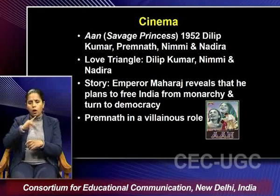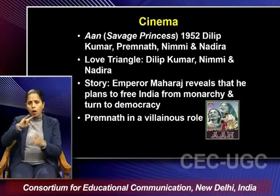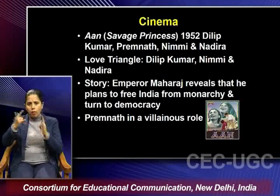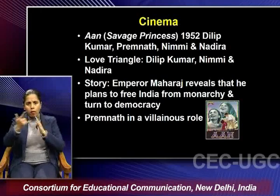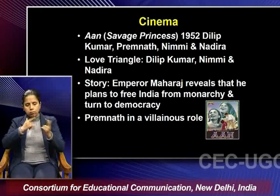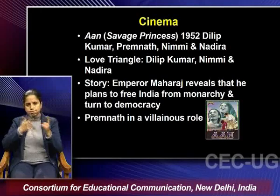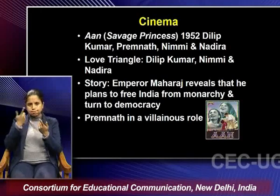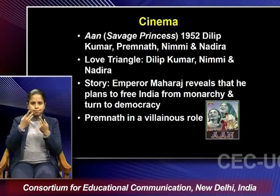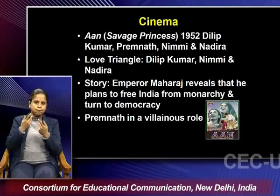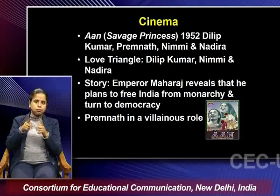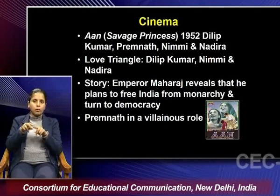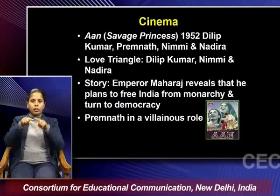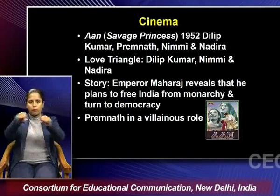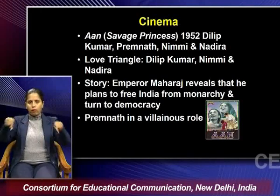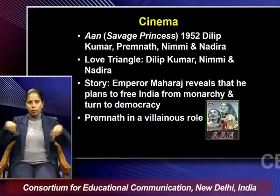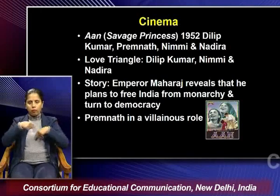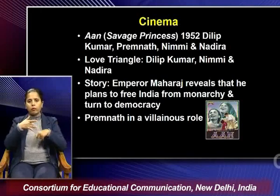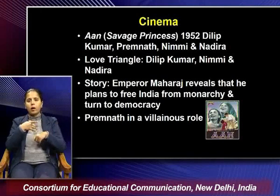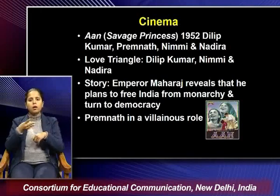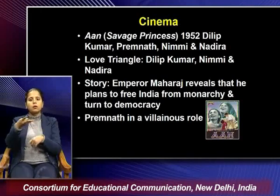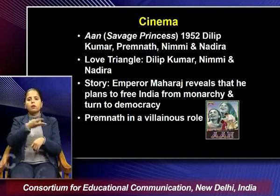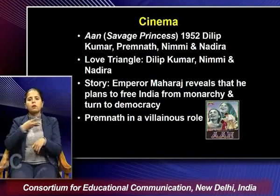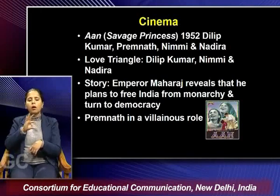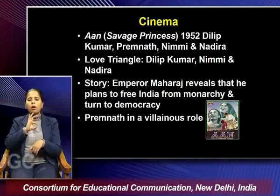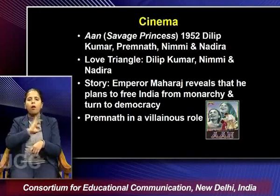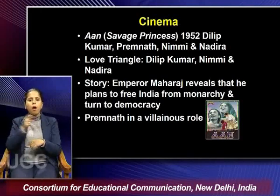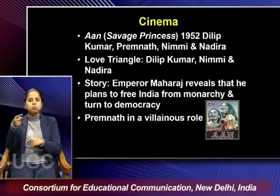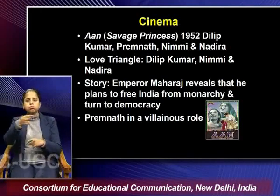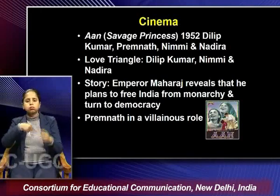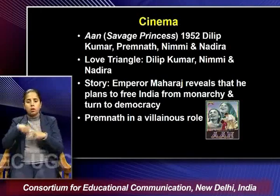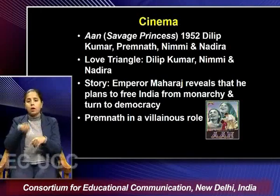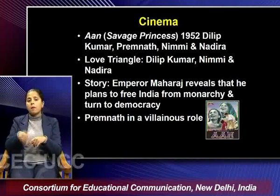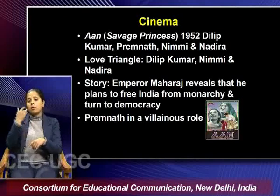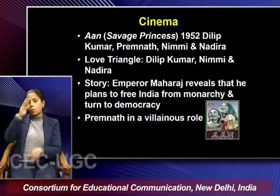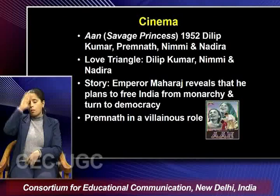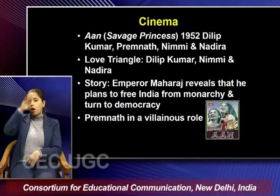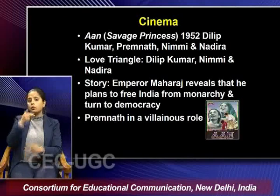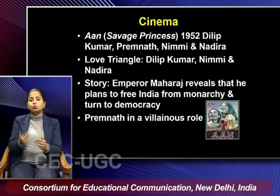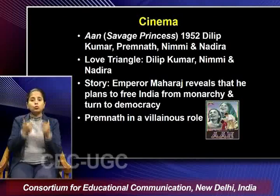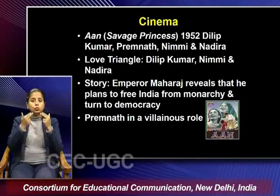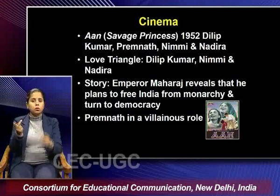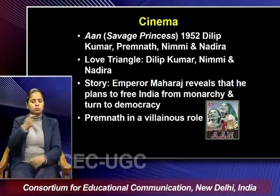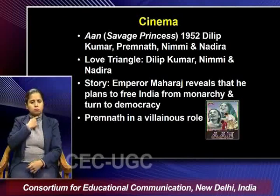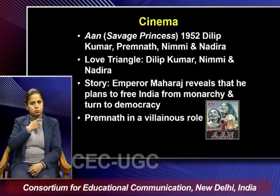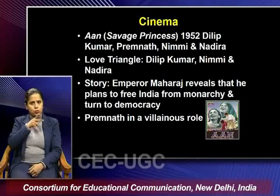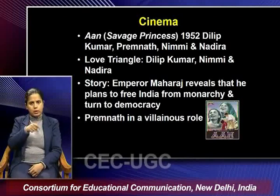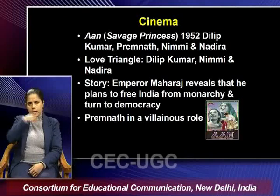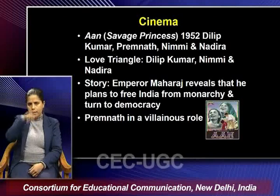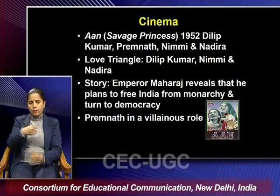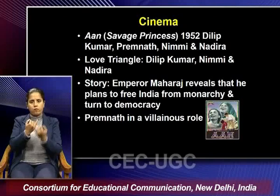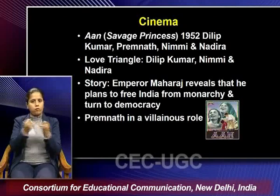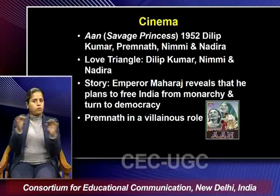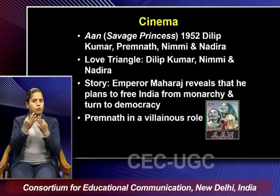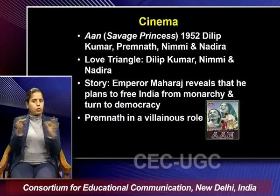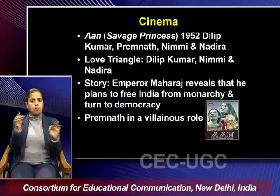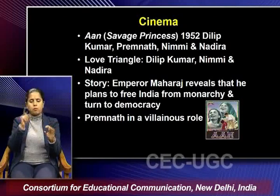and the story basically talks about the emperor maharaj reveals that he plans to free india from monarchy